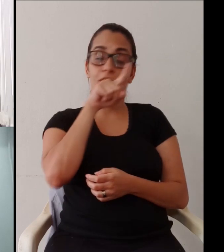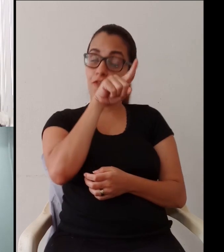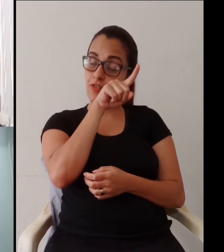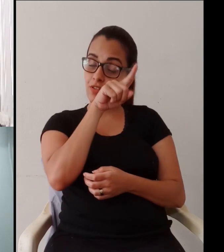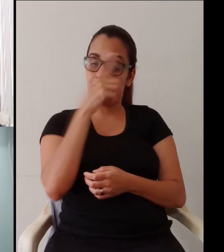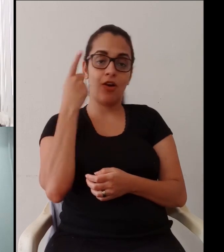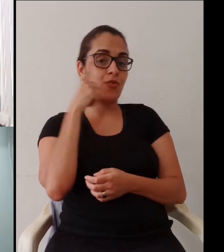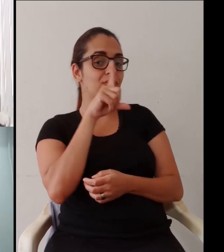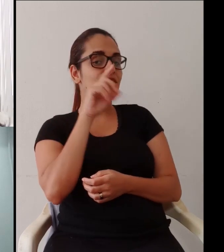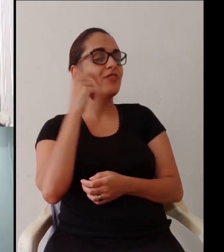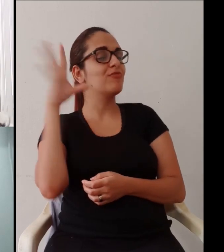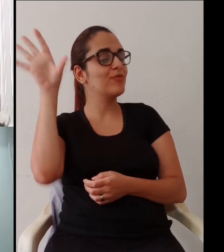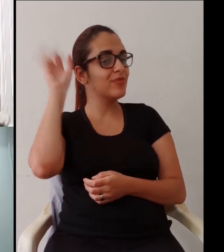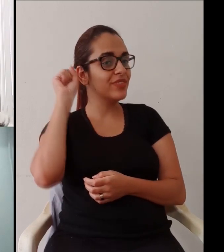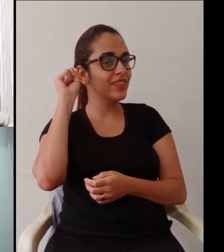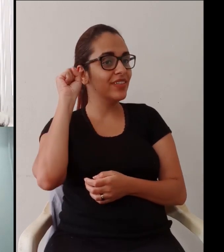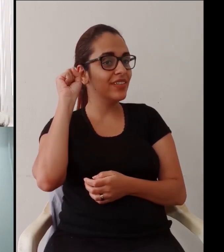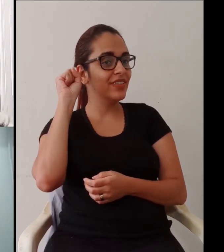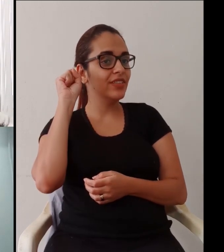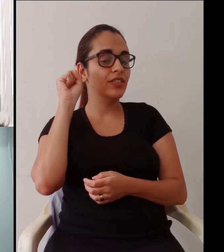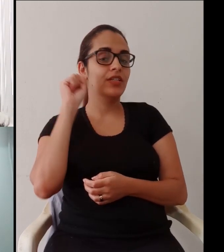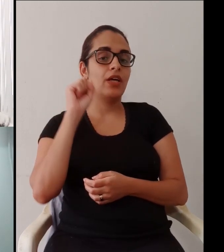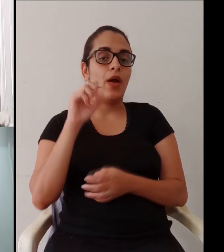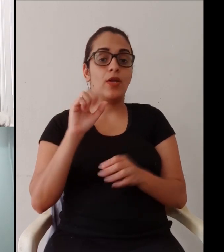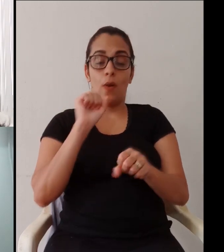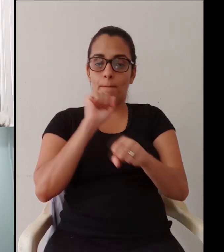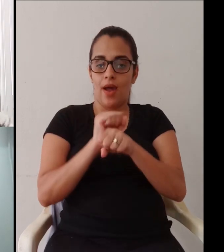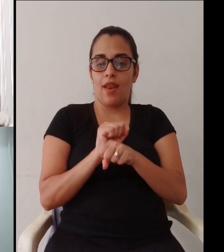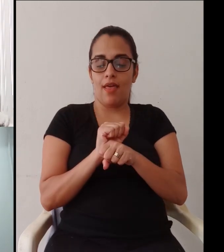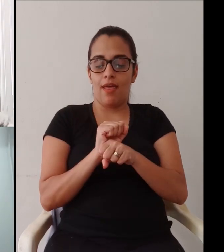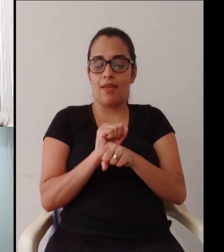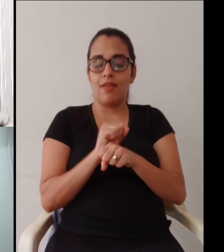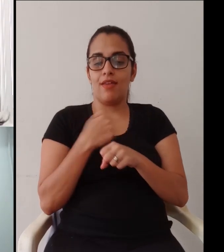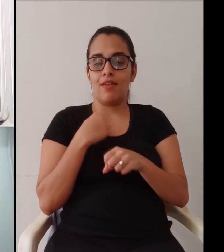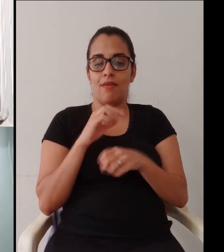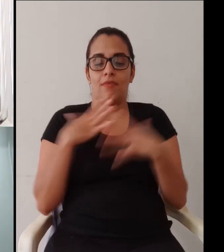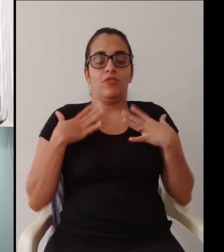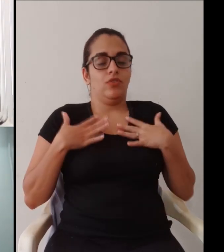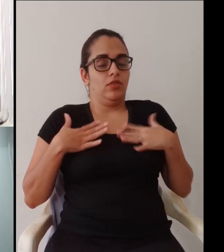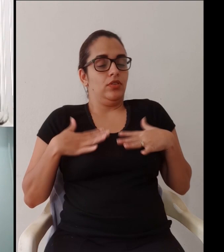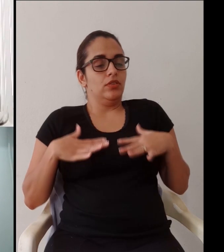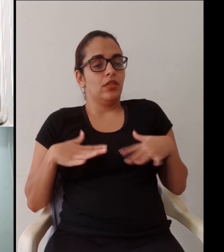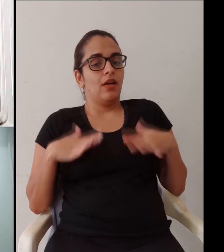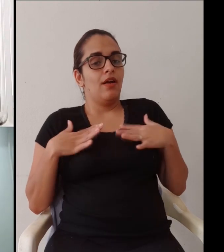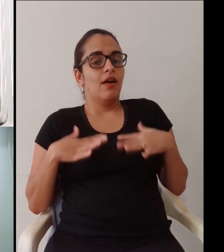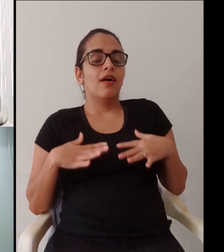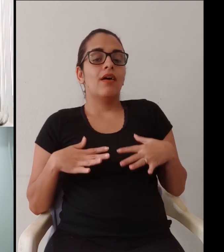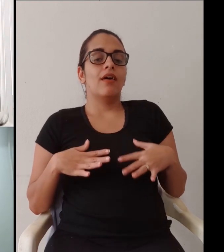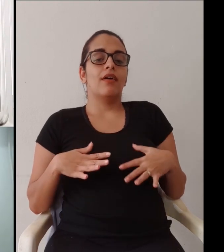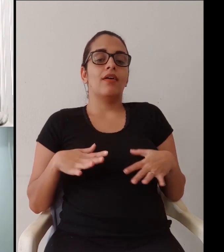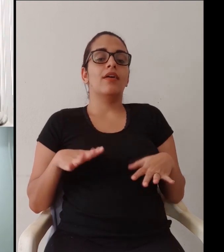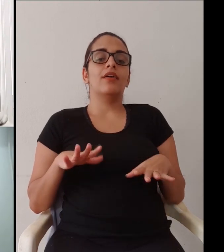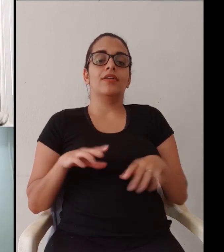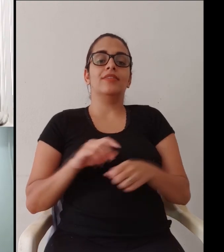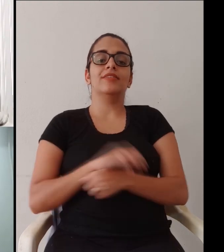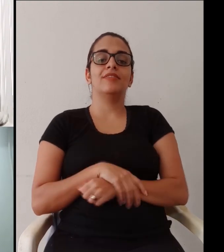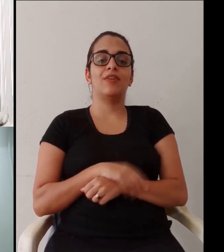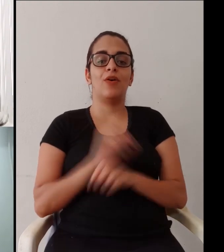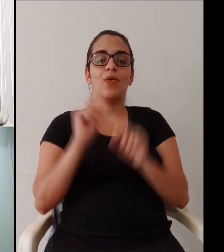se procurando. Então, Dani, acho que eu... Ó, falaram que estava todo mundo me escutando. Era só você que não estava me escutando, tá?